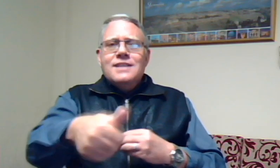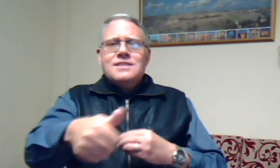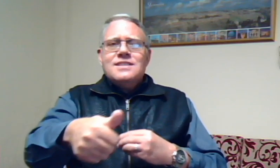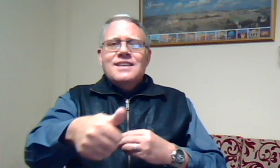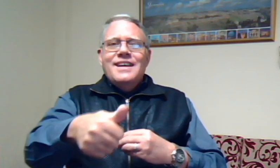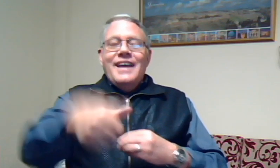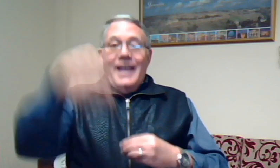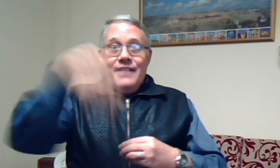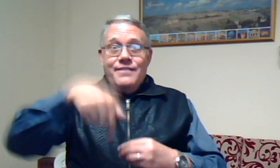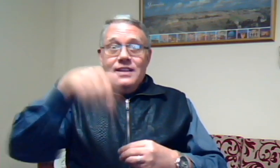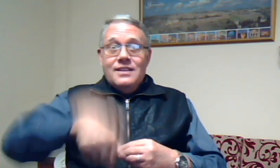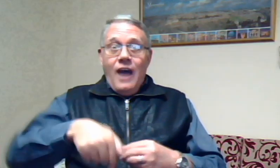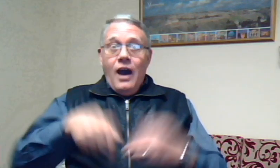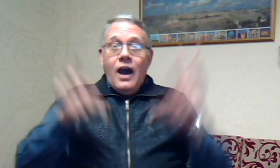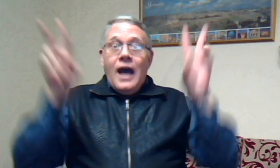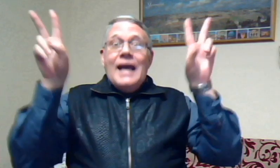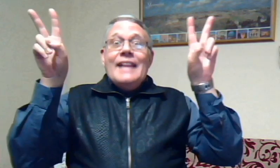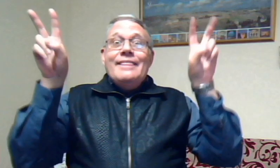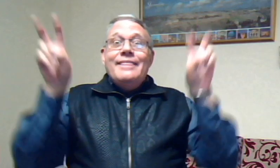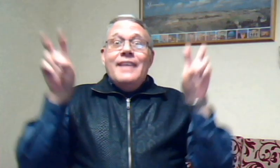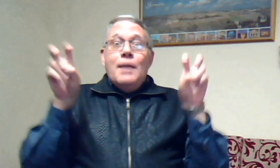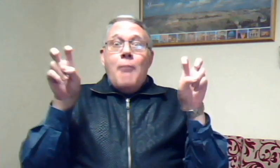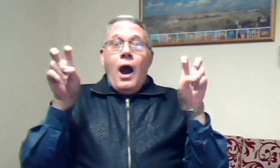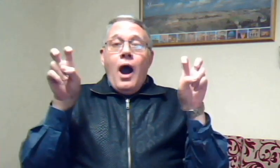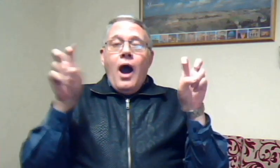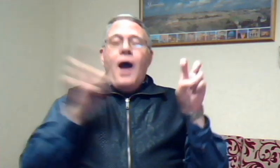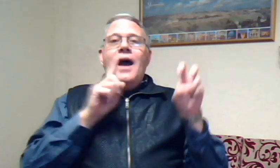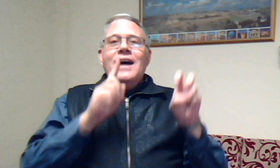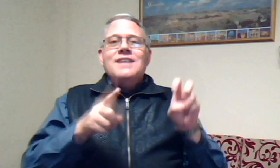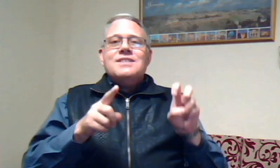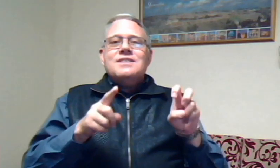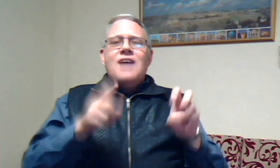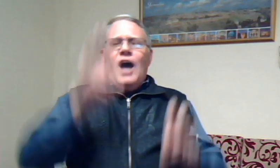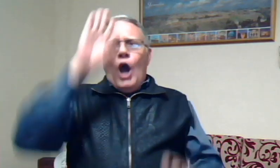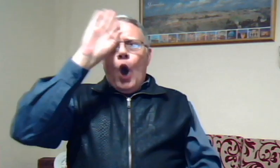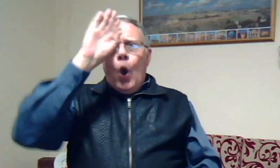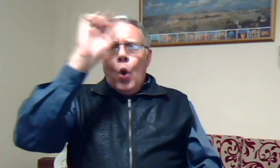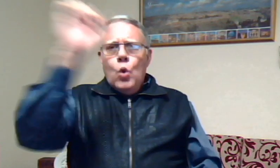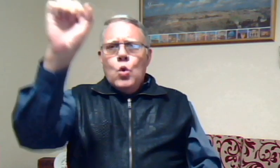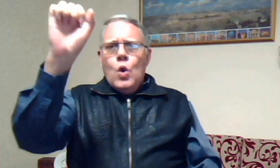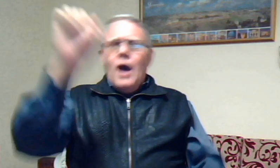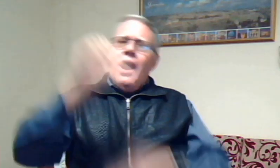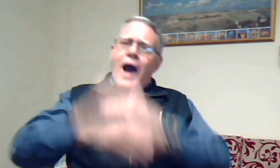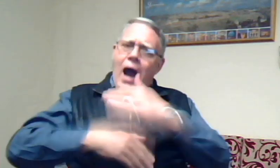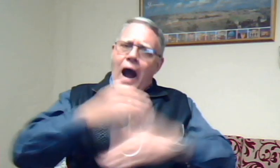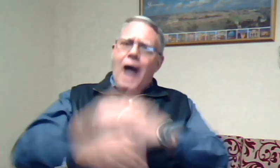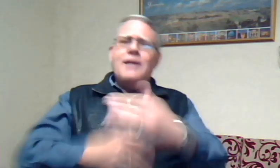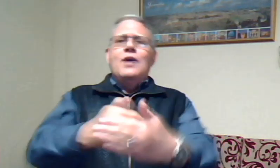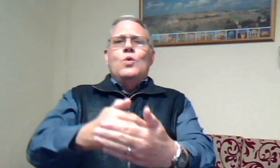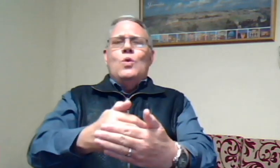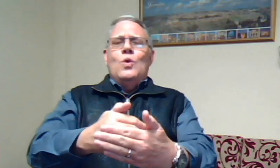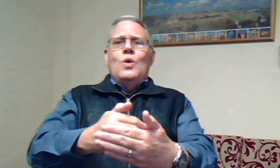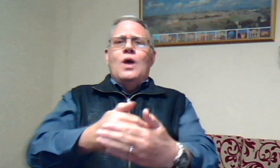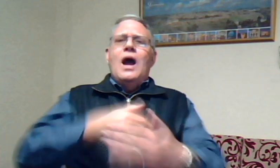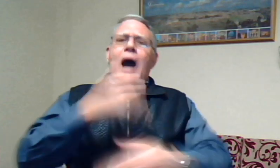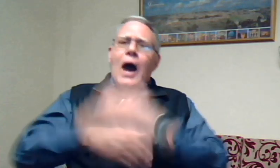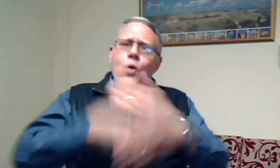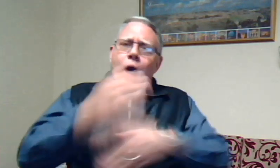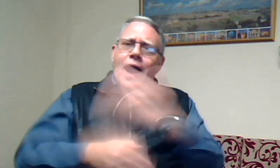en vandag thema is gloe aanhou hou aan